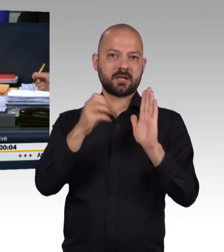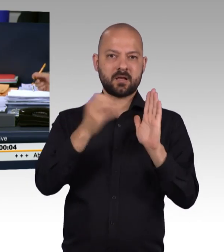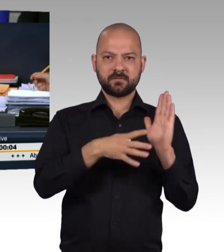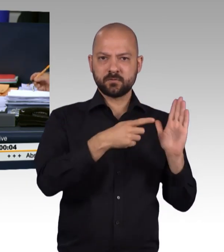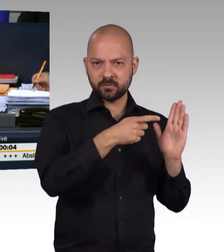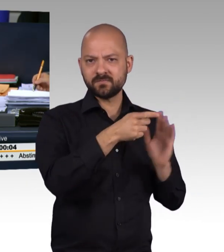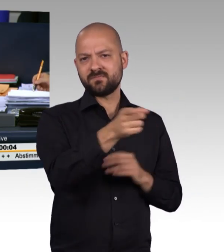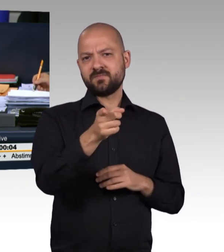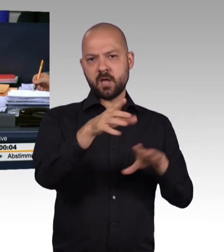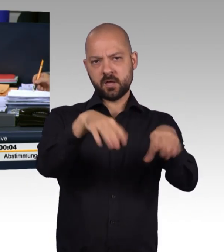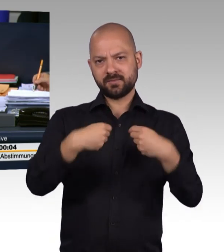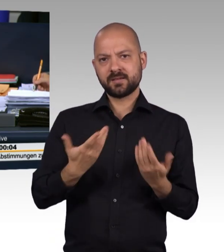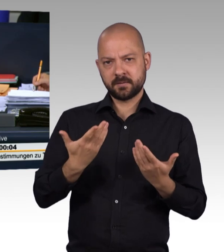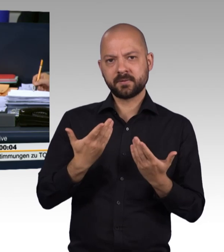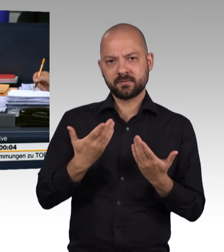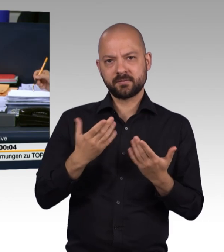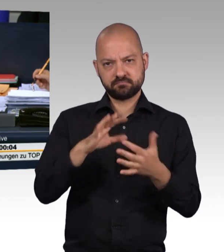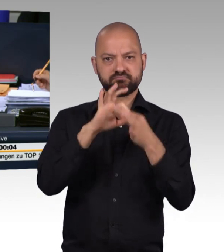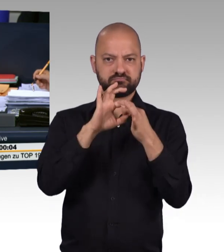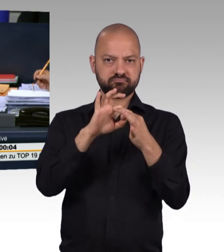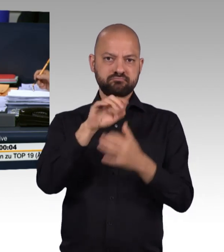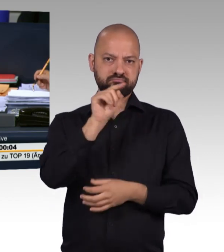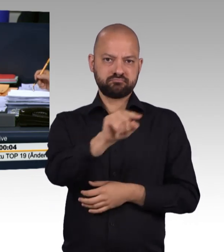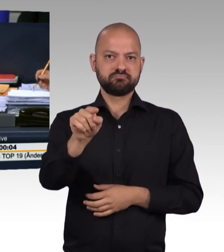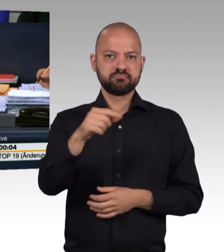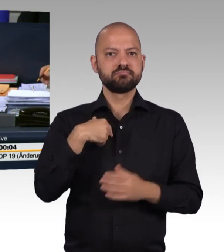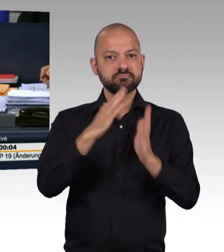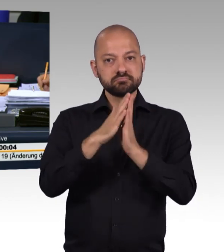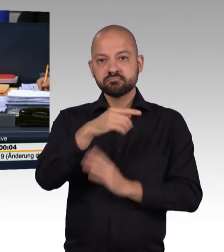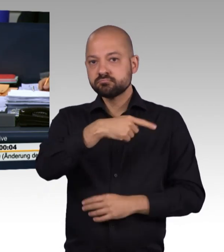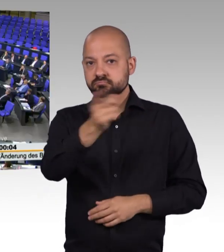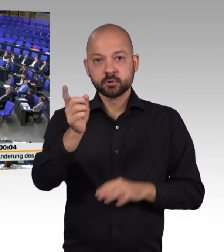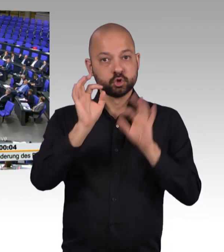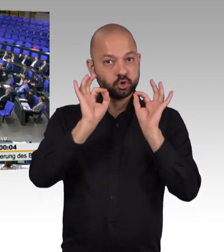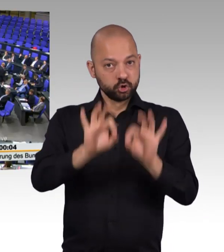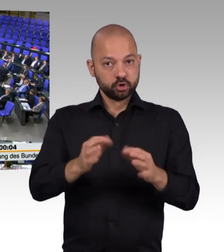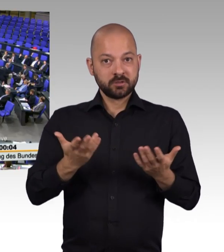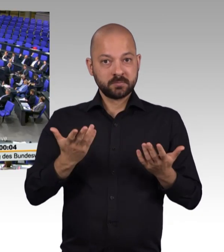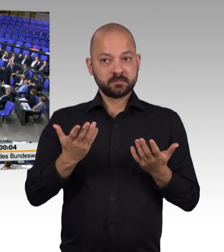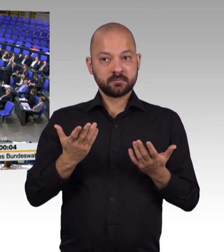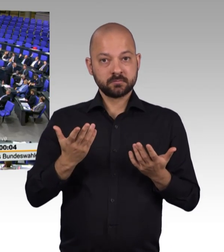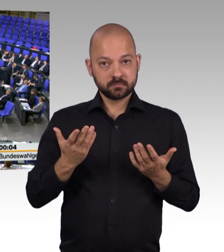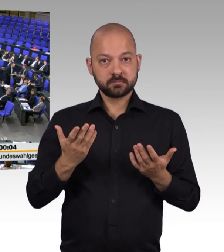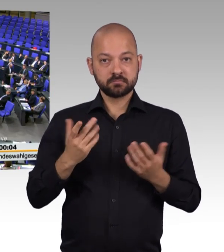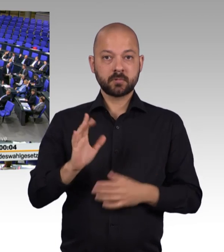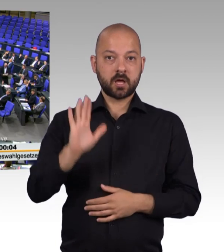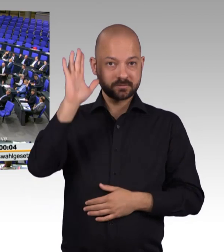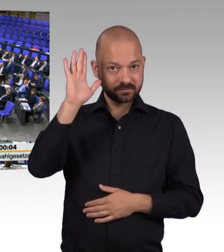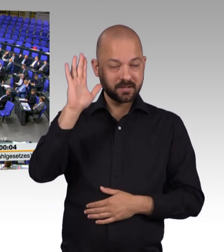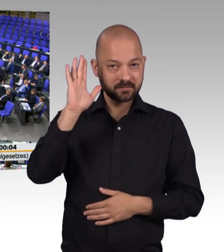anzunehmen. Ich bitte diejenigen, die dem Gesetzentwurf zustimmen wollen, um das Handzeichen. Das ist die Koalition und